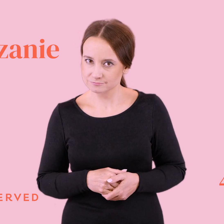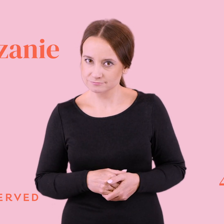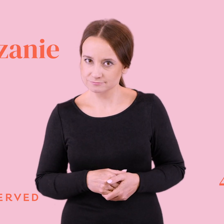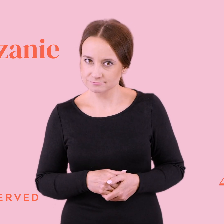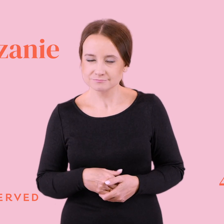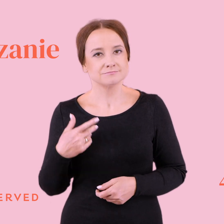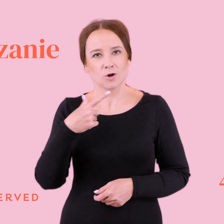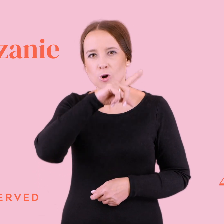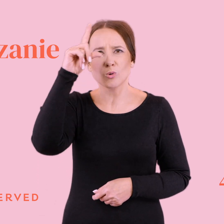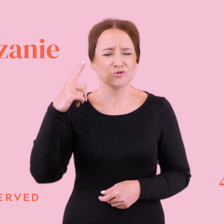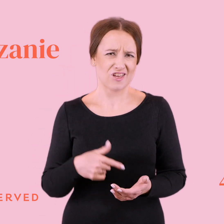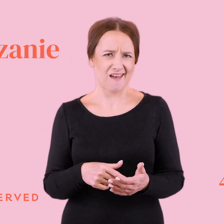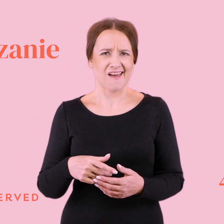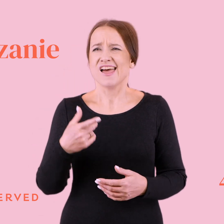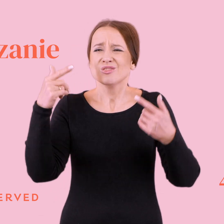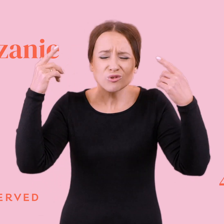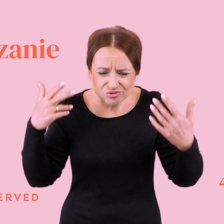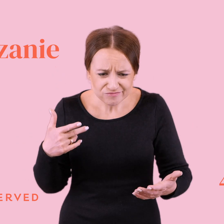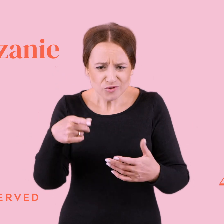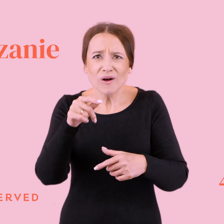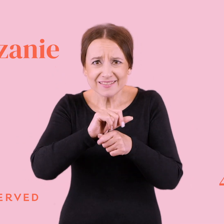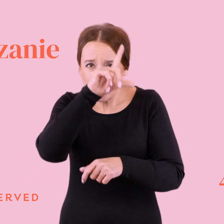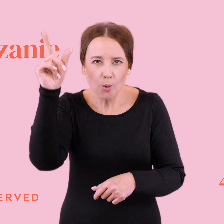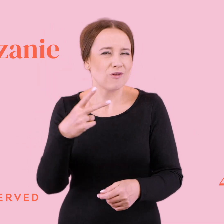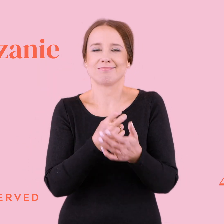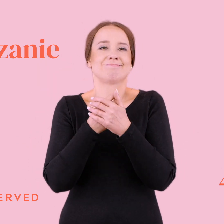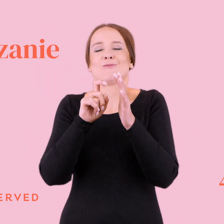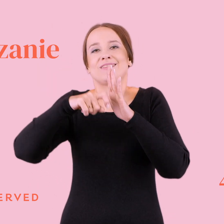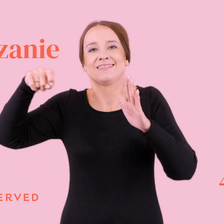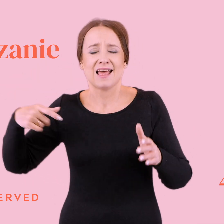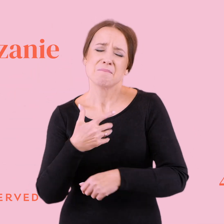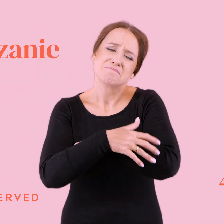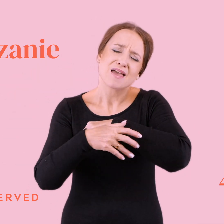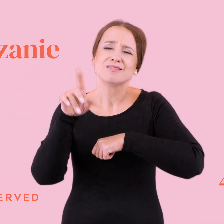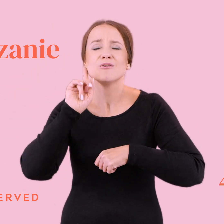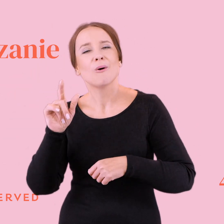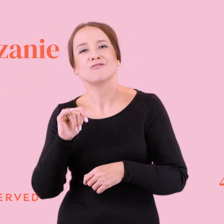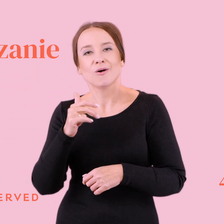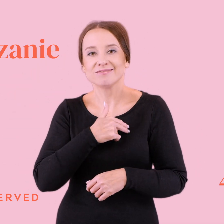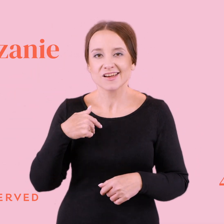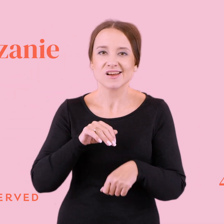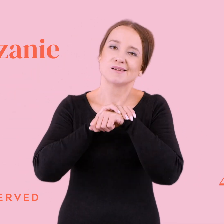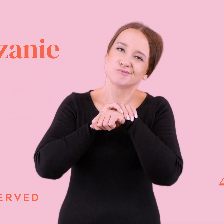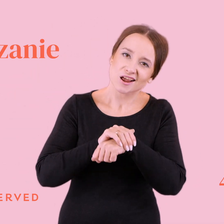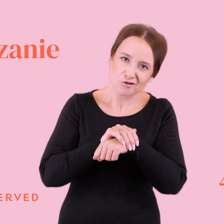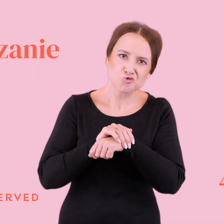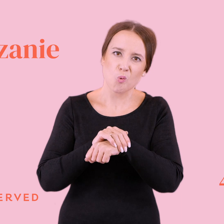Bo ludzie to są kurwa, to nie są seriale, to są ludzie. No a ten biedny chłopak, z którym ta nasza hipotetyczna przyjaciółka idiotka sobie idiotkuje,